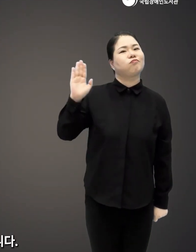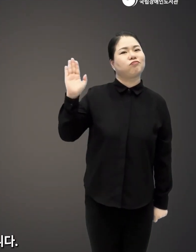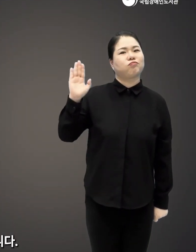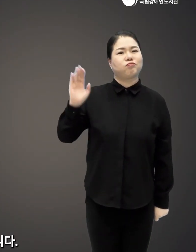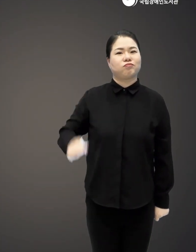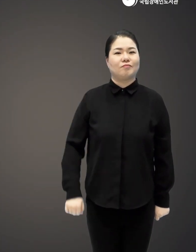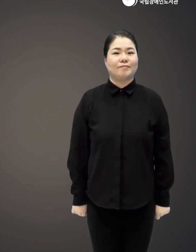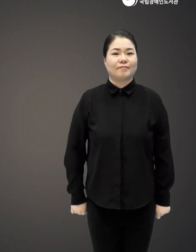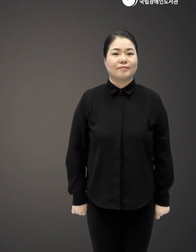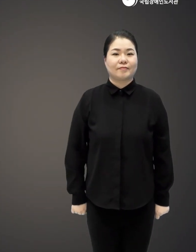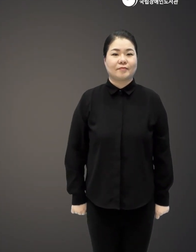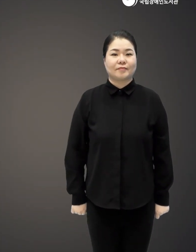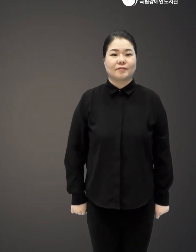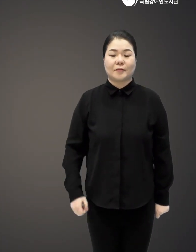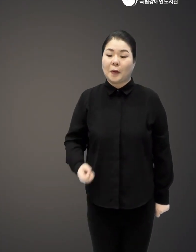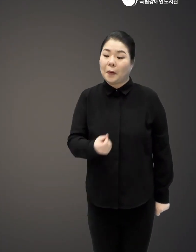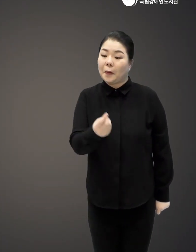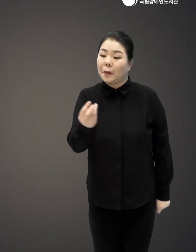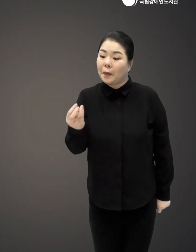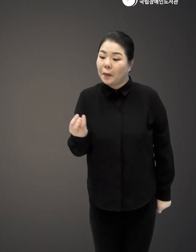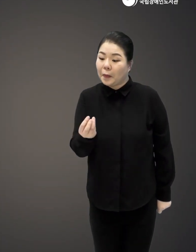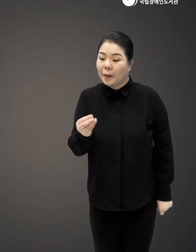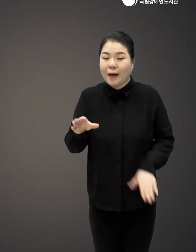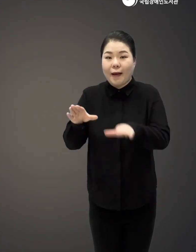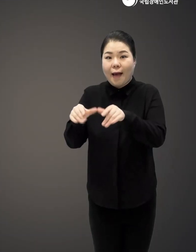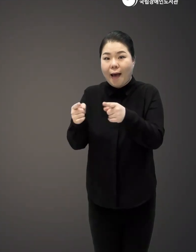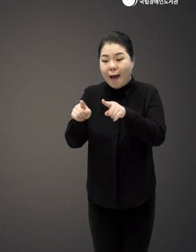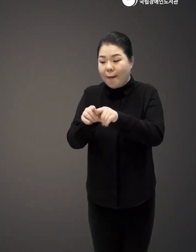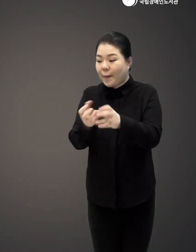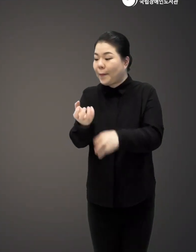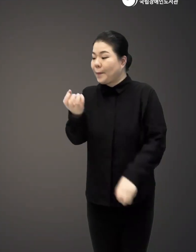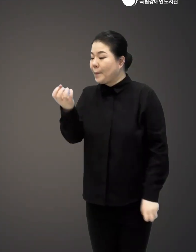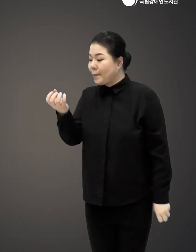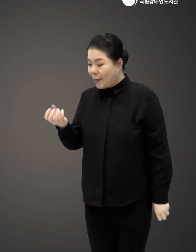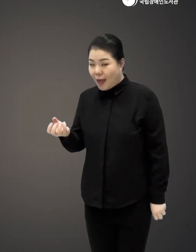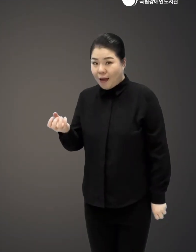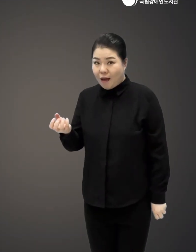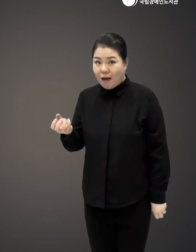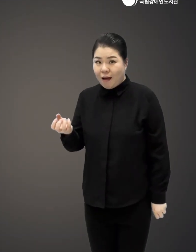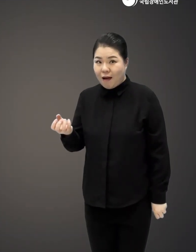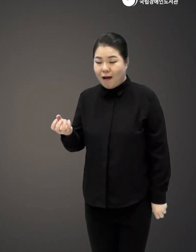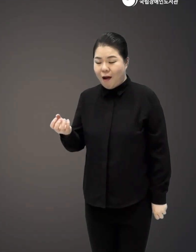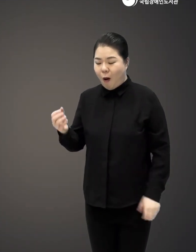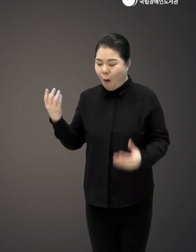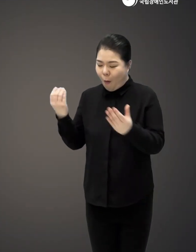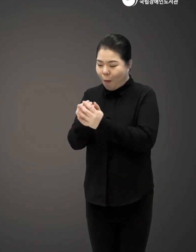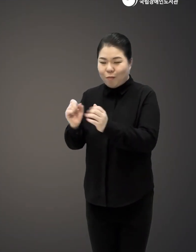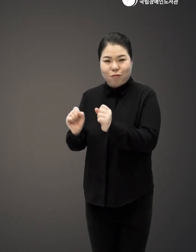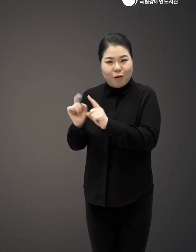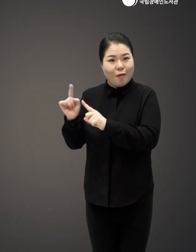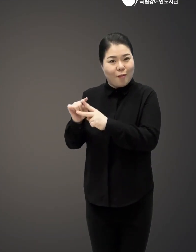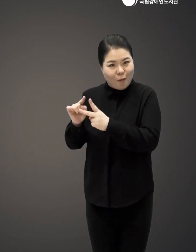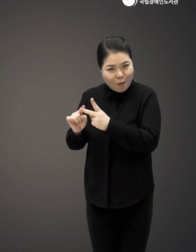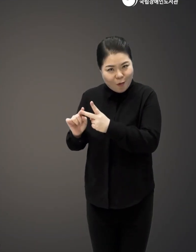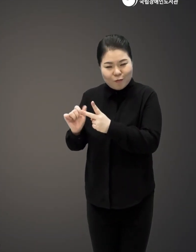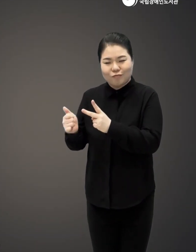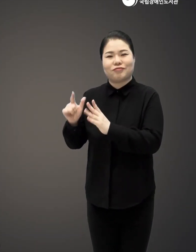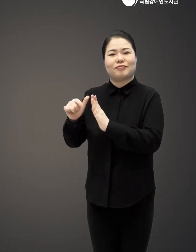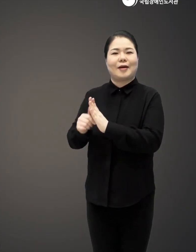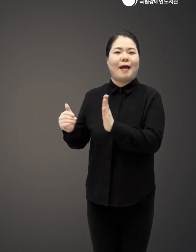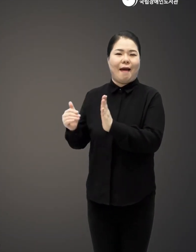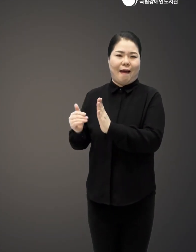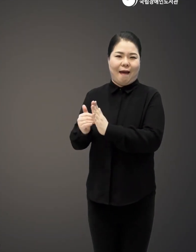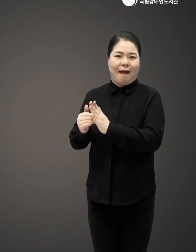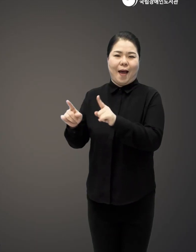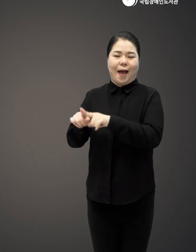않는답니다 몇 마리의 기러기가 함께 그룹을 이탈해서요 그 기러기가 다 나을 때까지 혹은